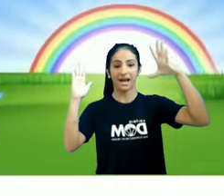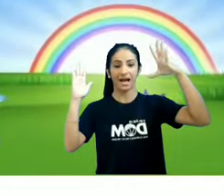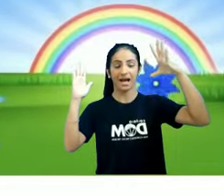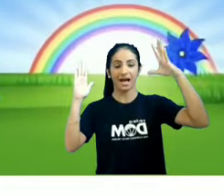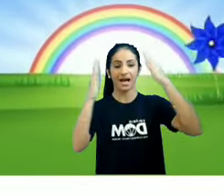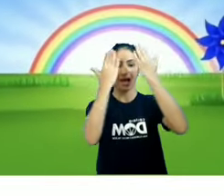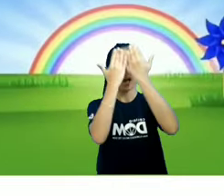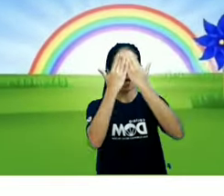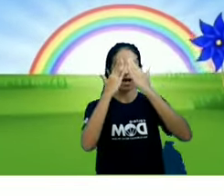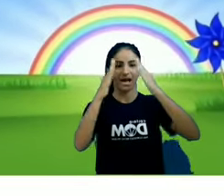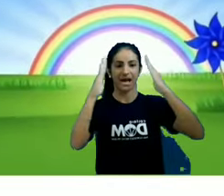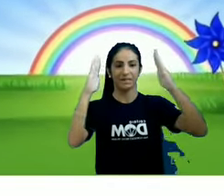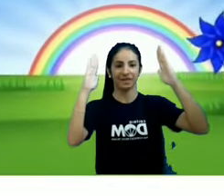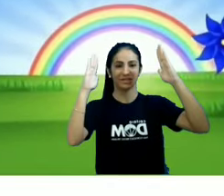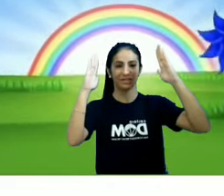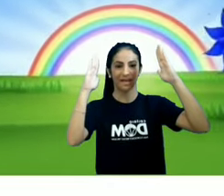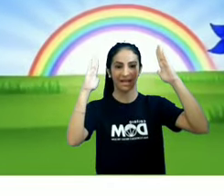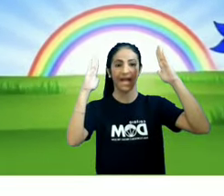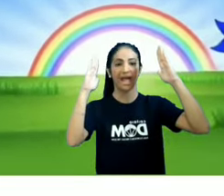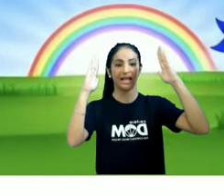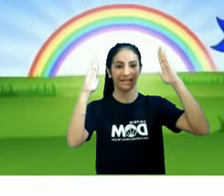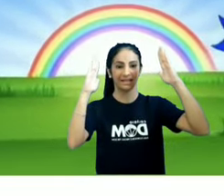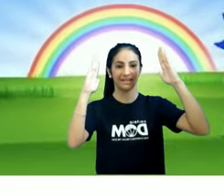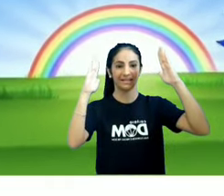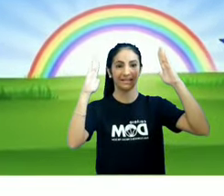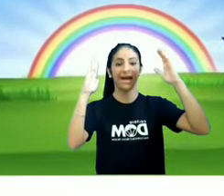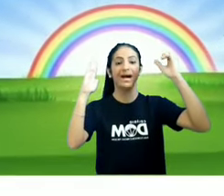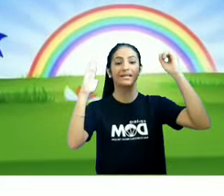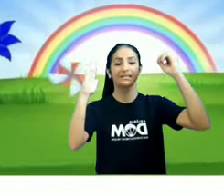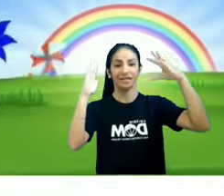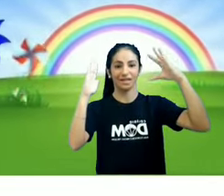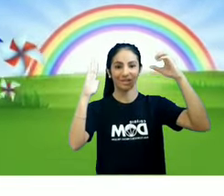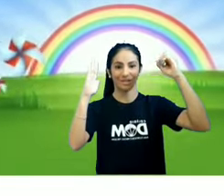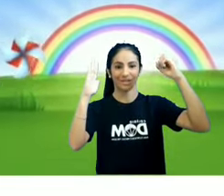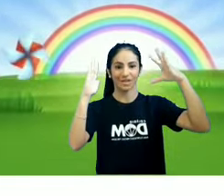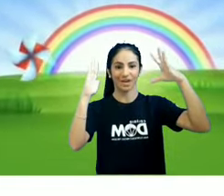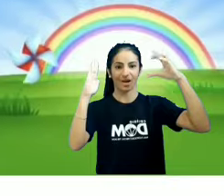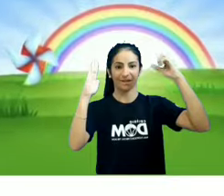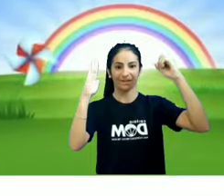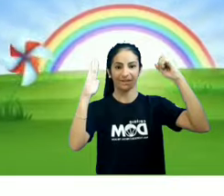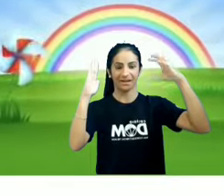Abra a janelinha, deixa o som entrar